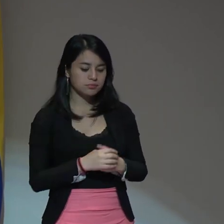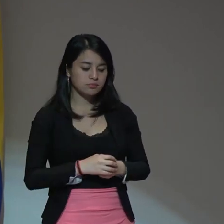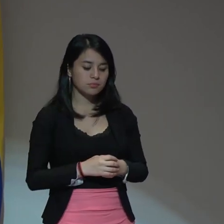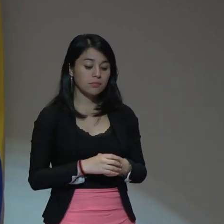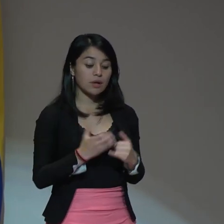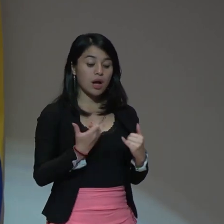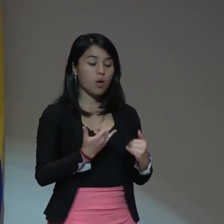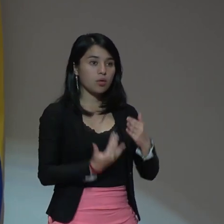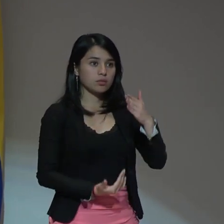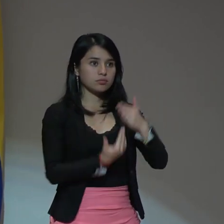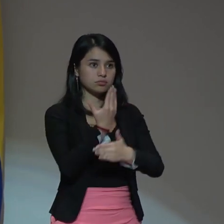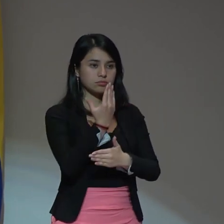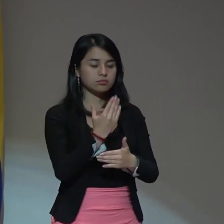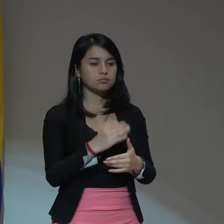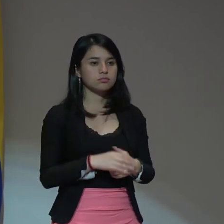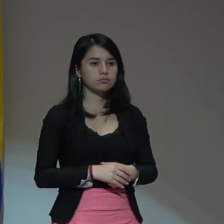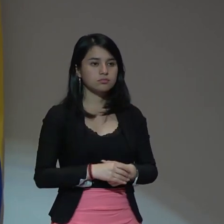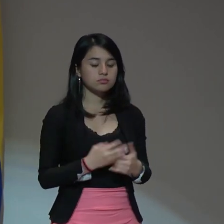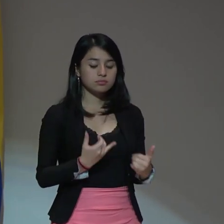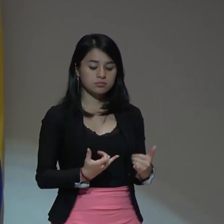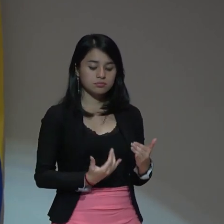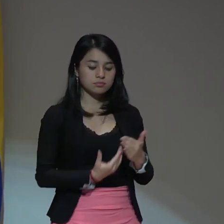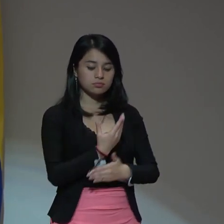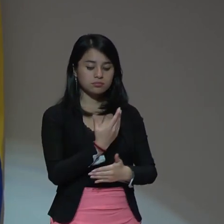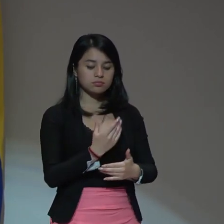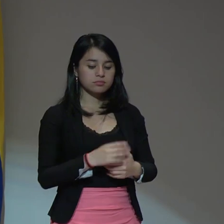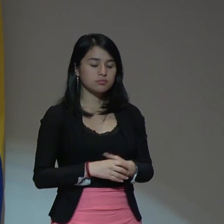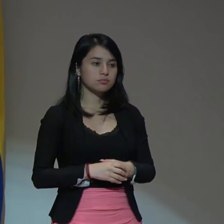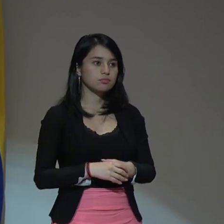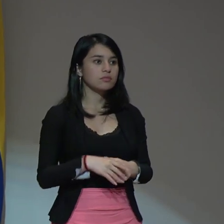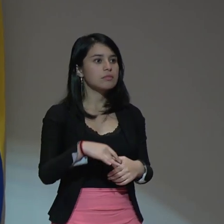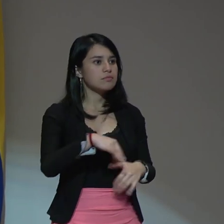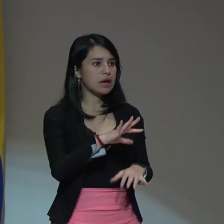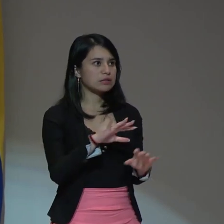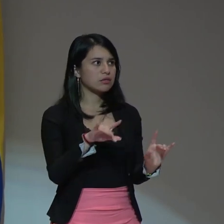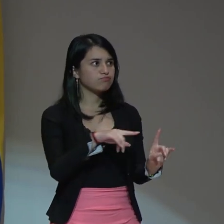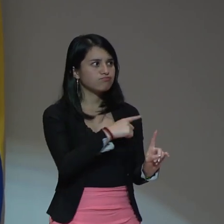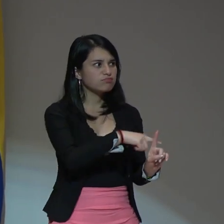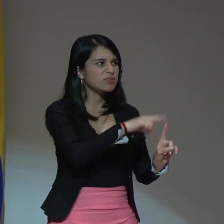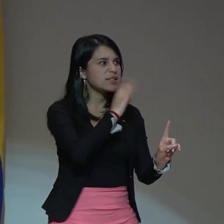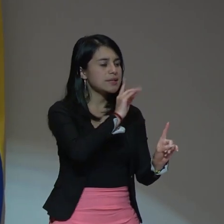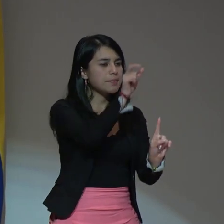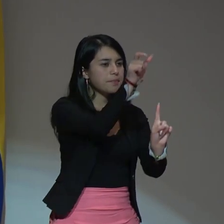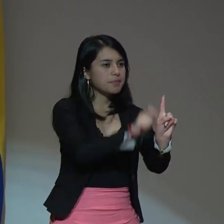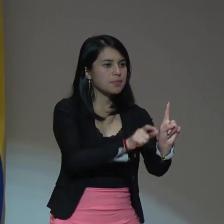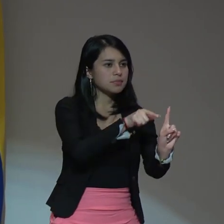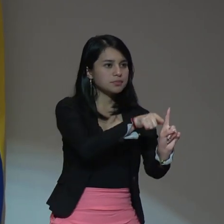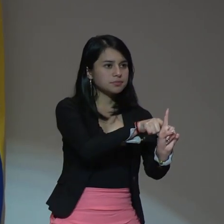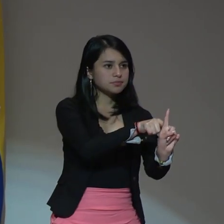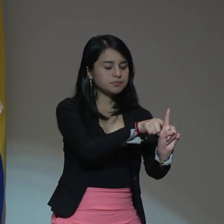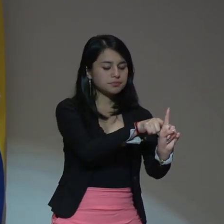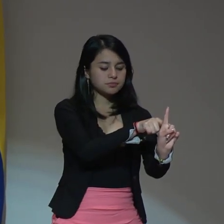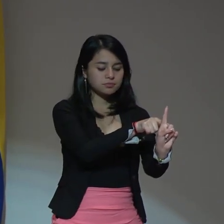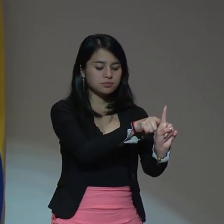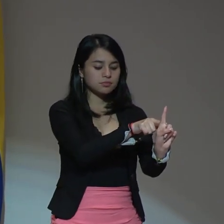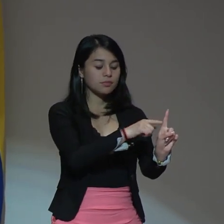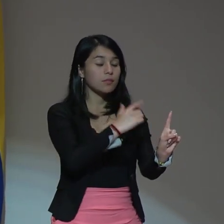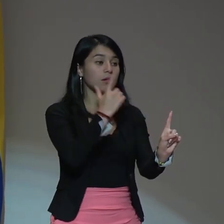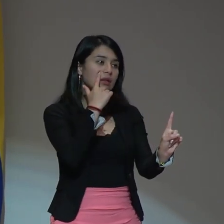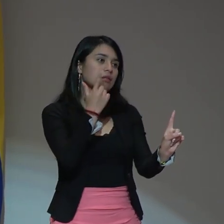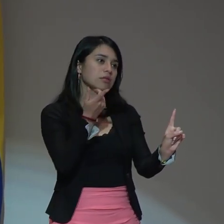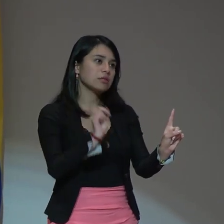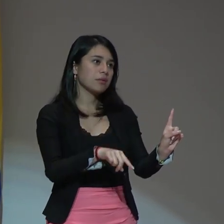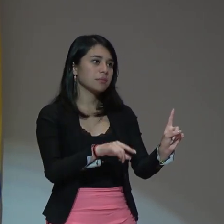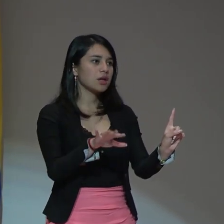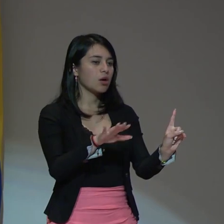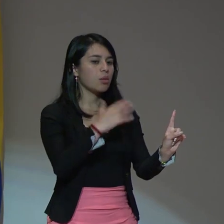modernidad hay cada vez más una afirmación del sujeto, pero a la vez